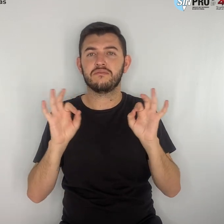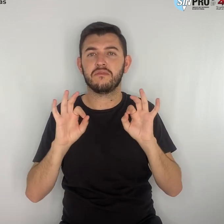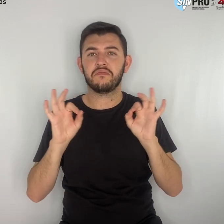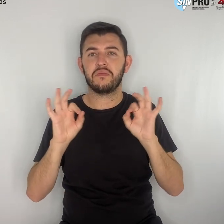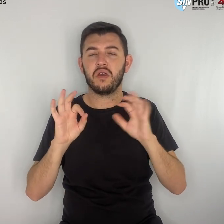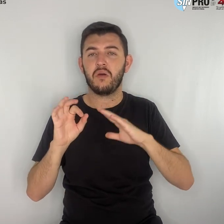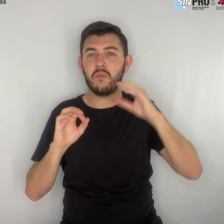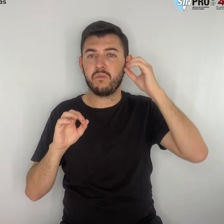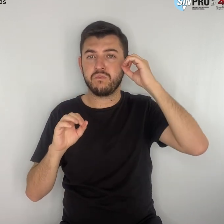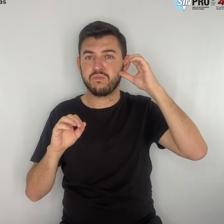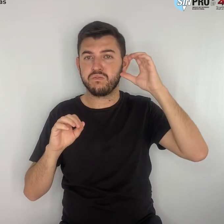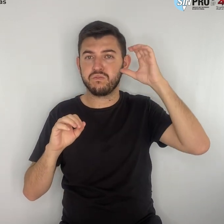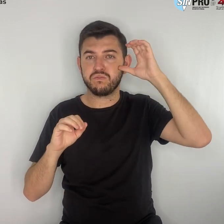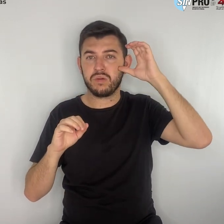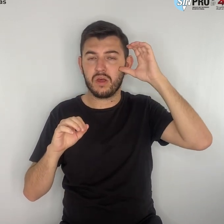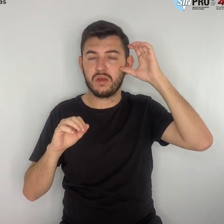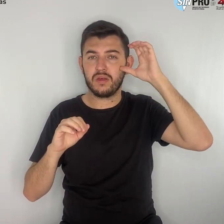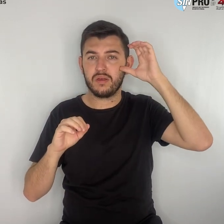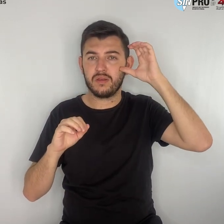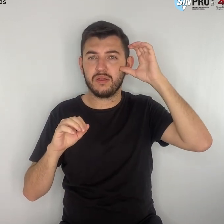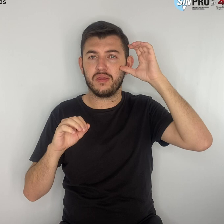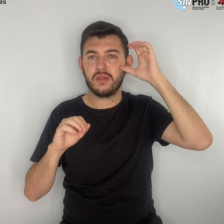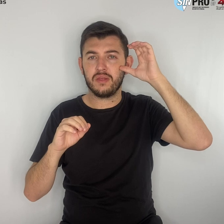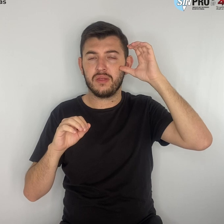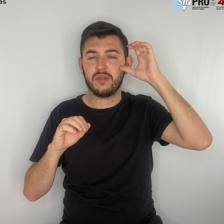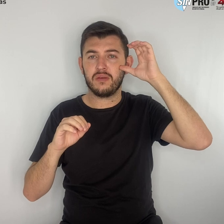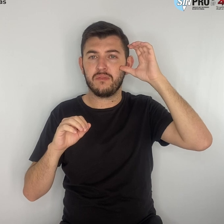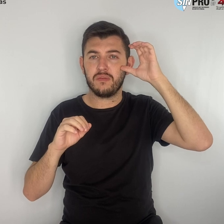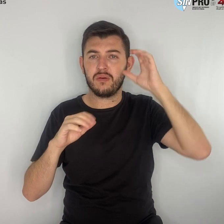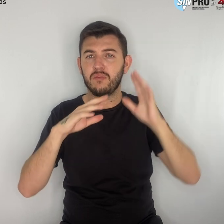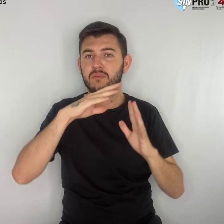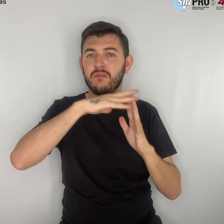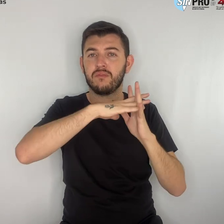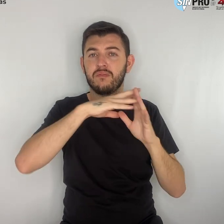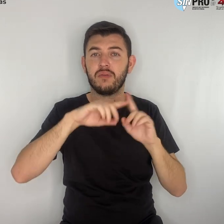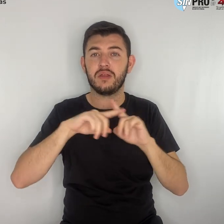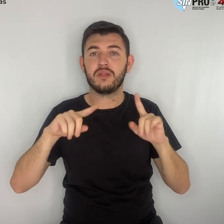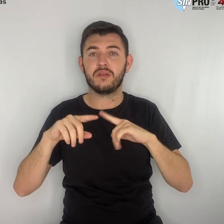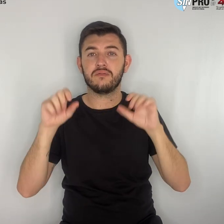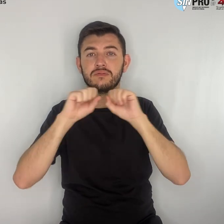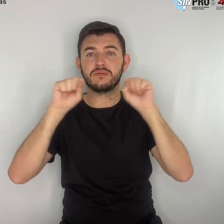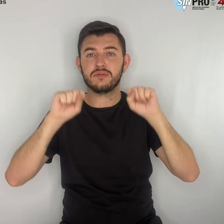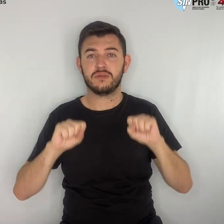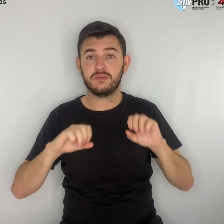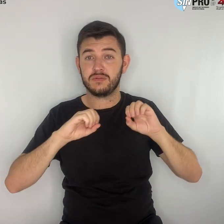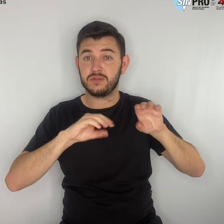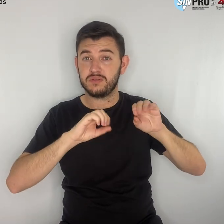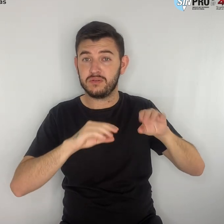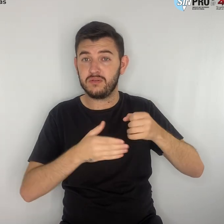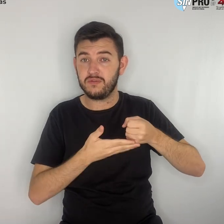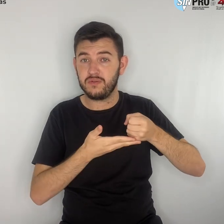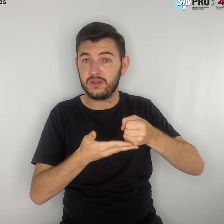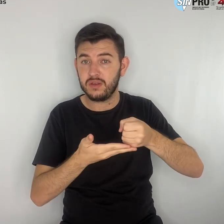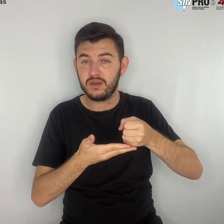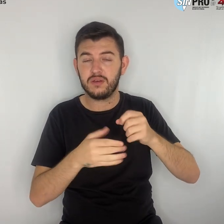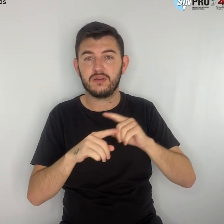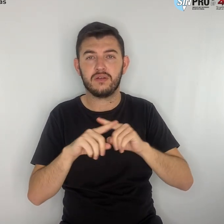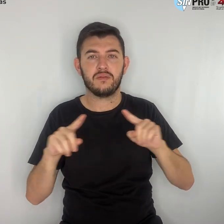priorizada pelos sistemas de ensino que a ofertarem. A permanência deste itinerário